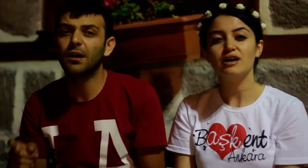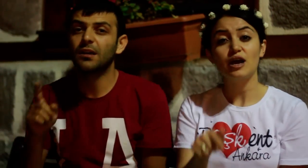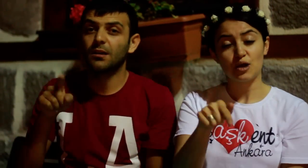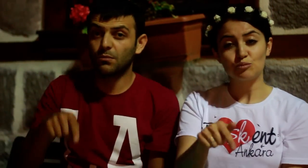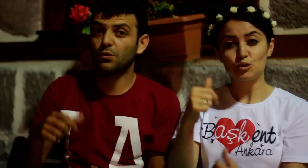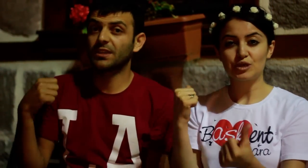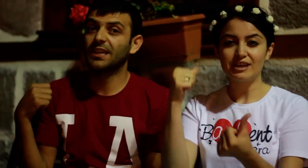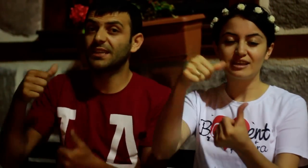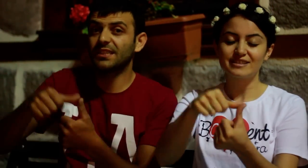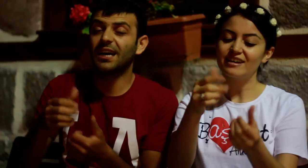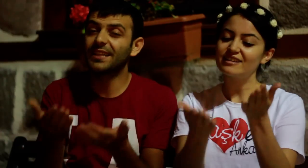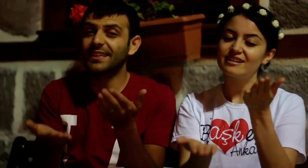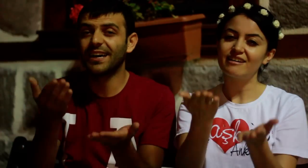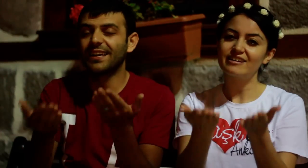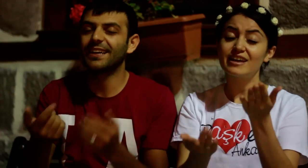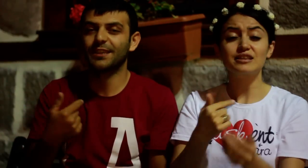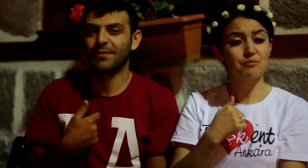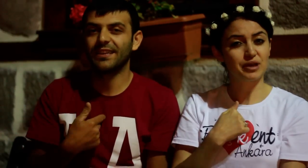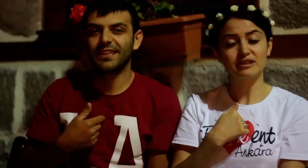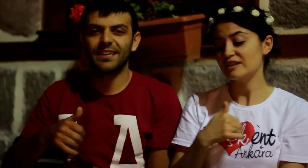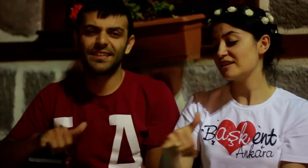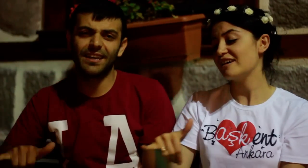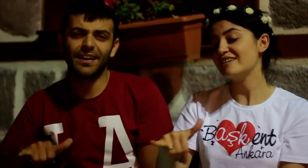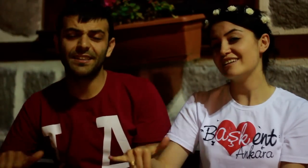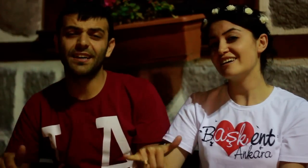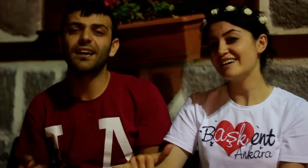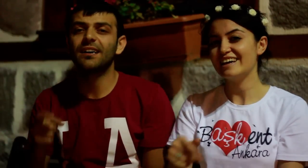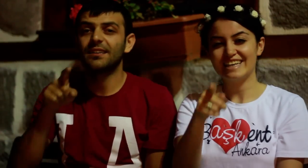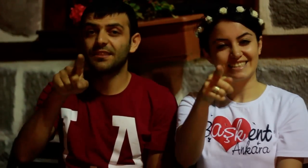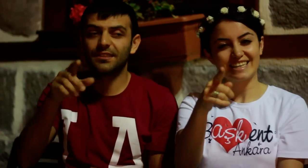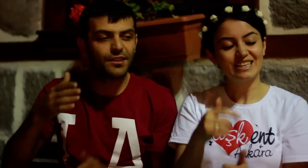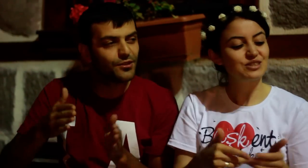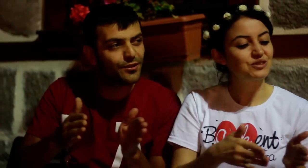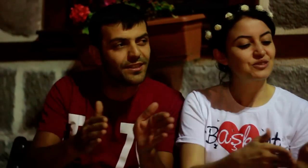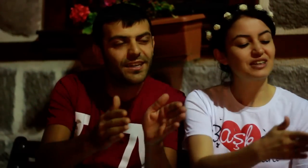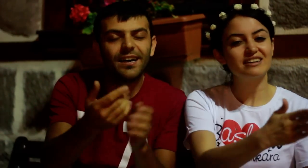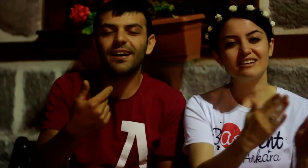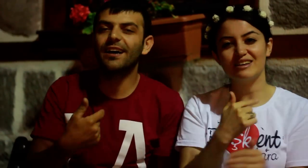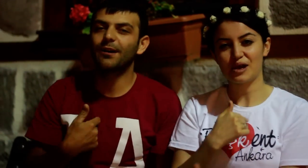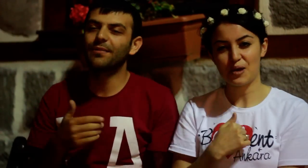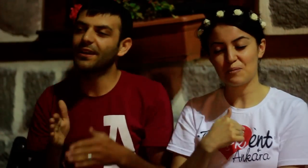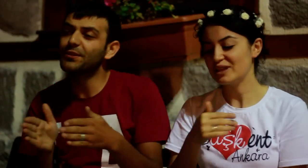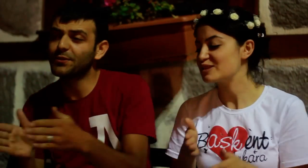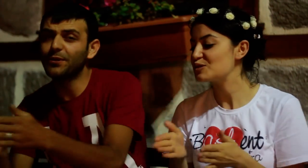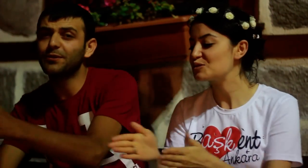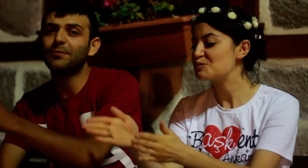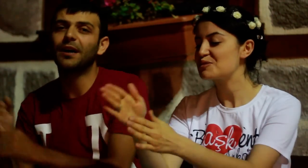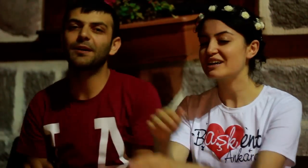Bu kez adalet benden yana Sen yoluna ben yoluma